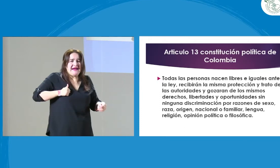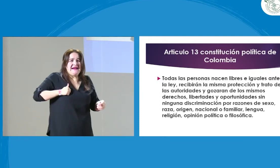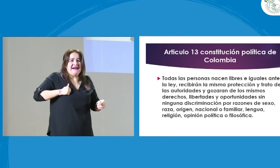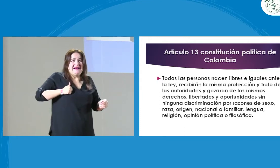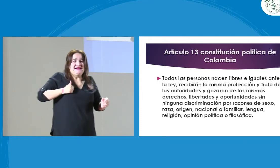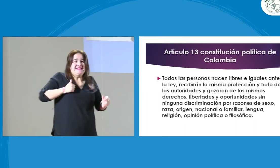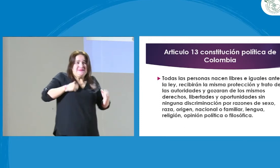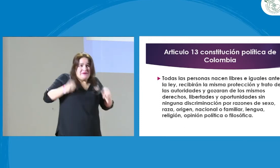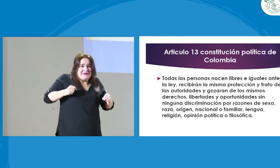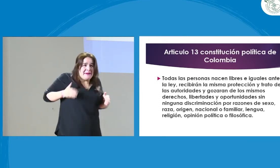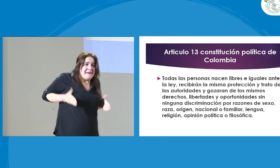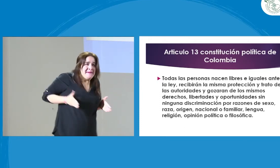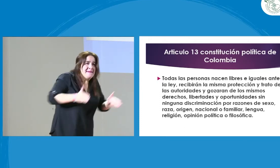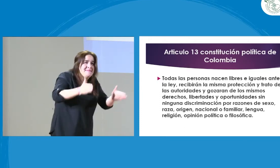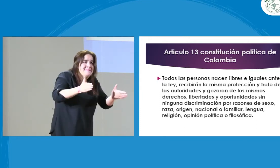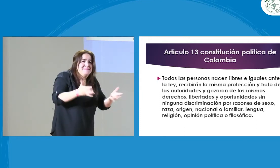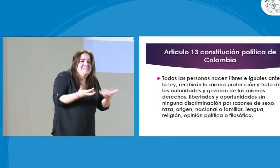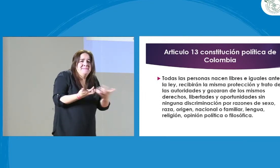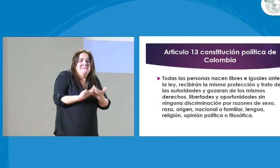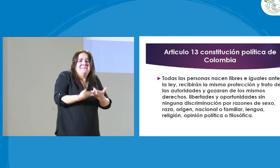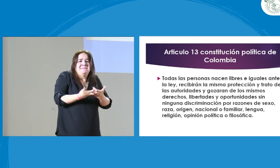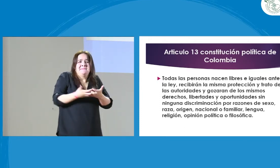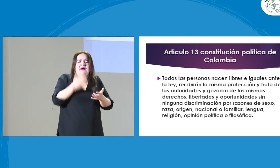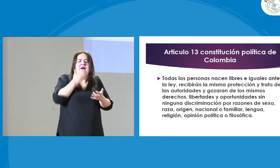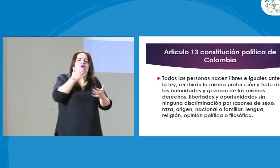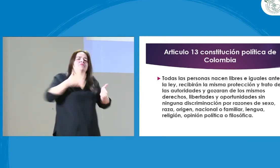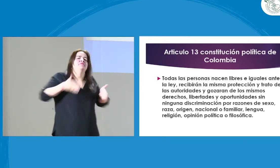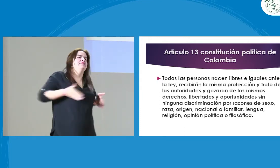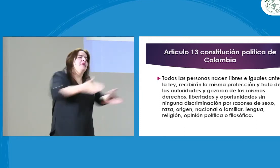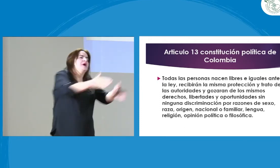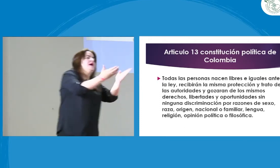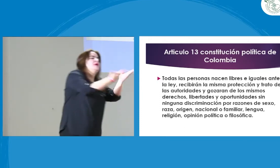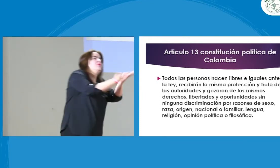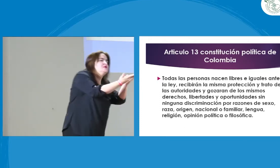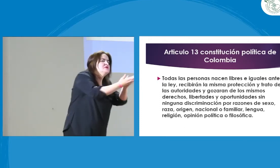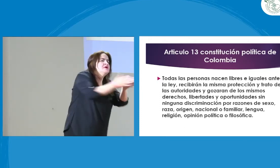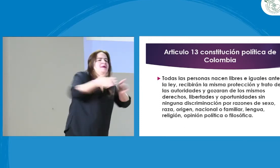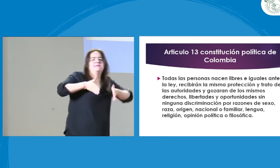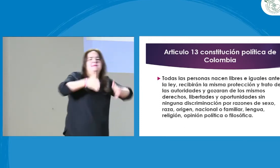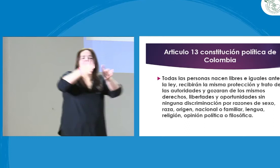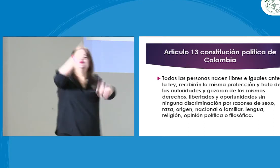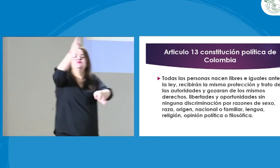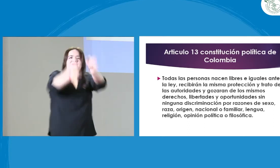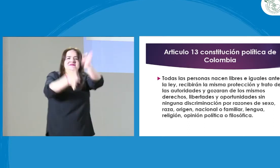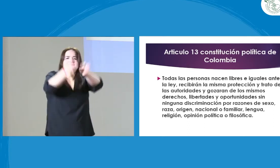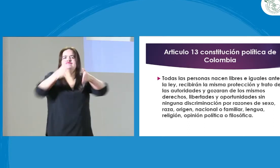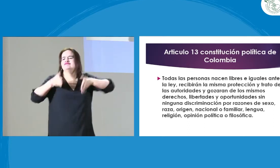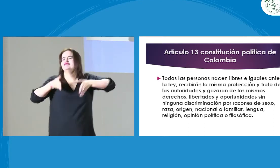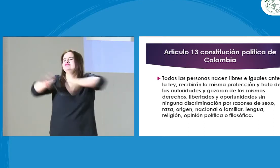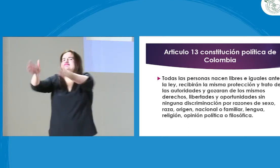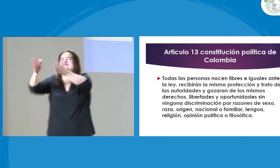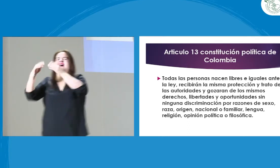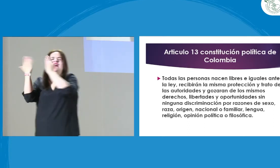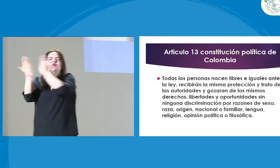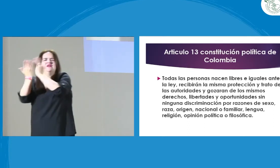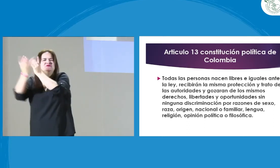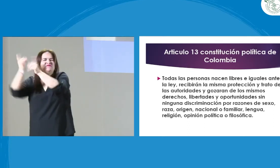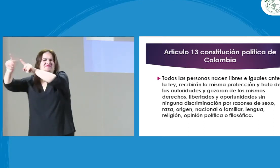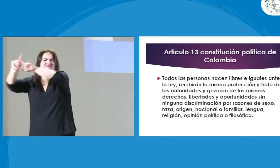quiero estar, pero esa autonomía a veces digo, ¿y por cuál de estos caminos? Entonces hablemos de los contextos